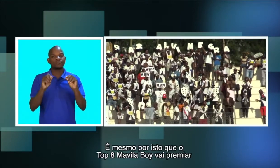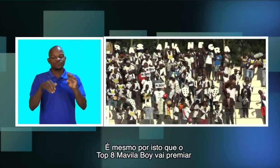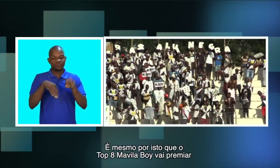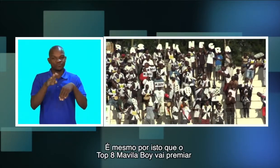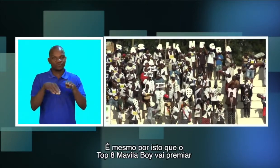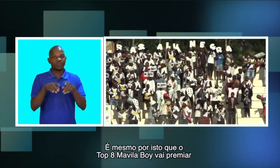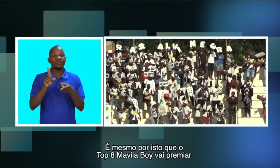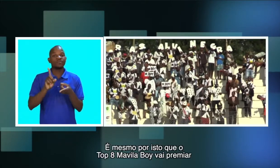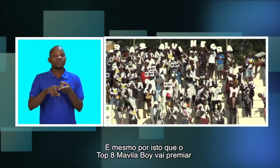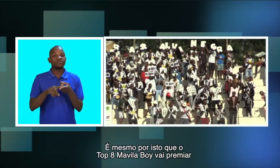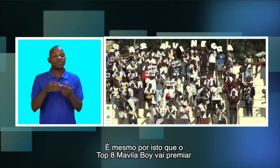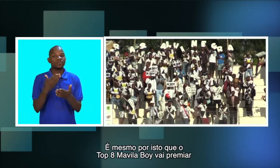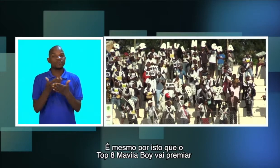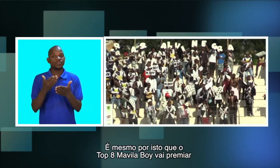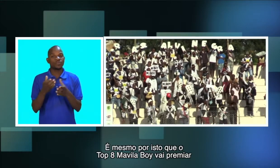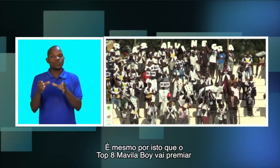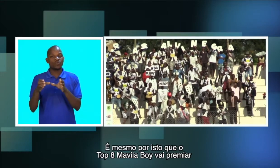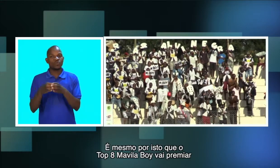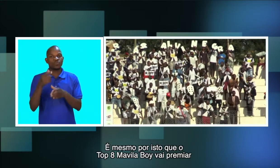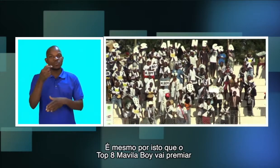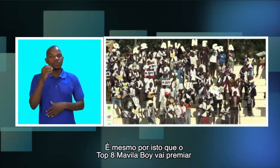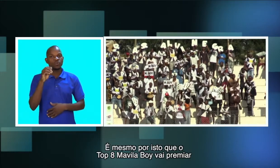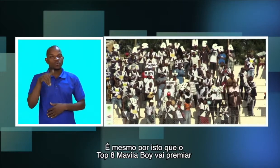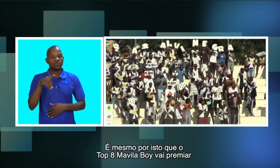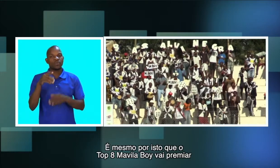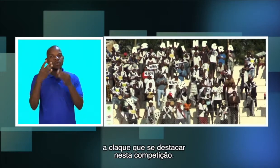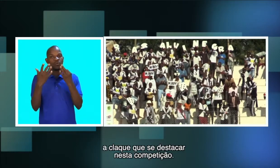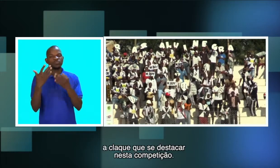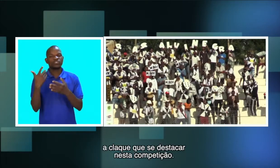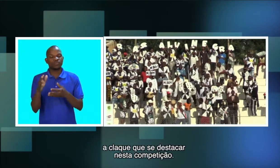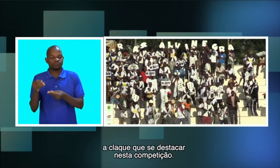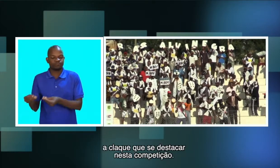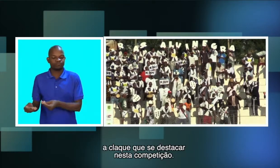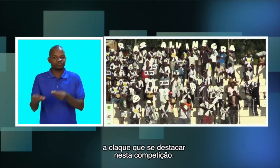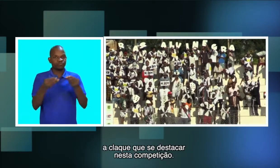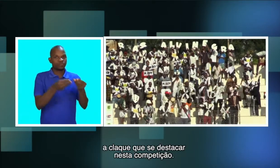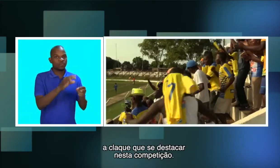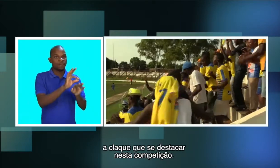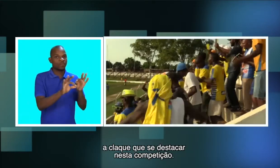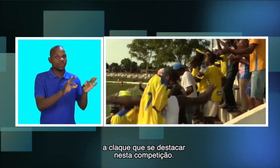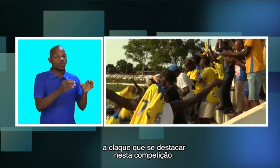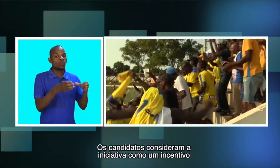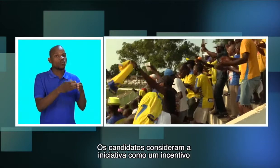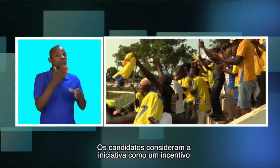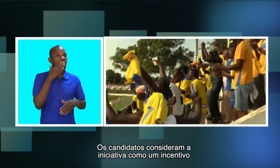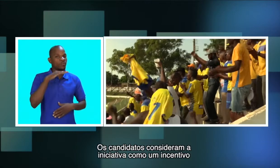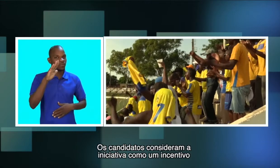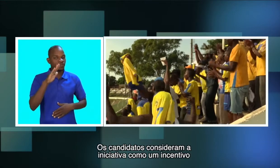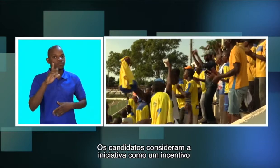mesmo por isto que o top 8 Mavila Boy vai premiar a CLAC que se destacar nesta competição. Os candidatos